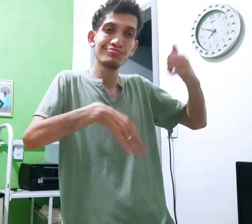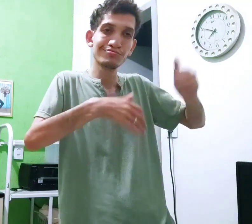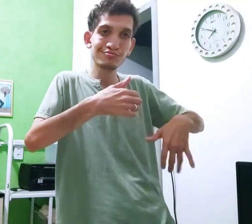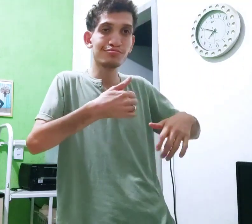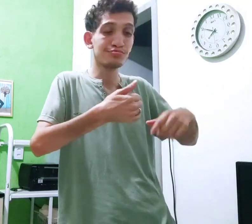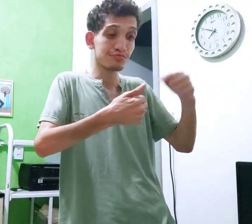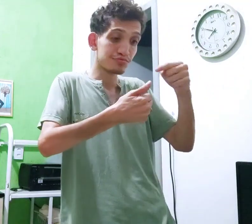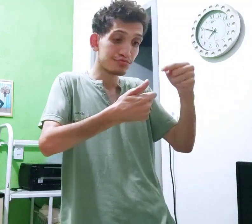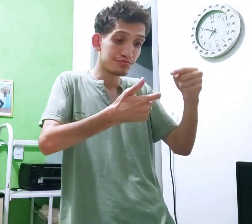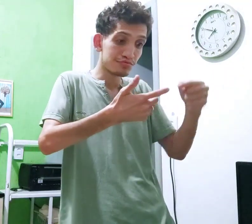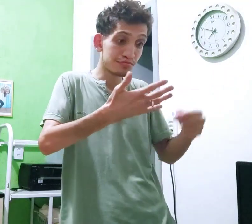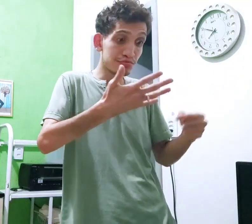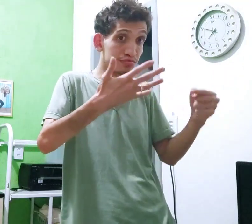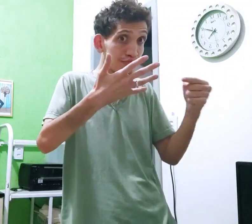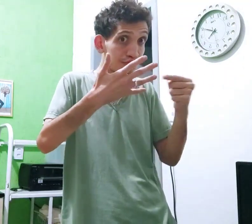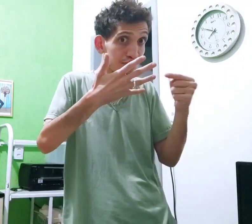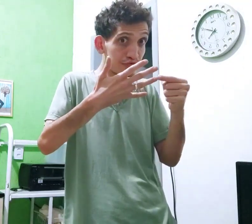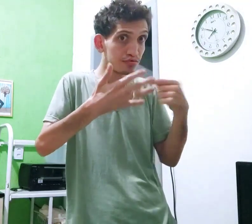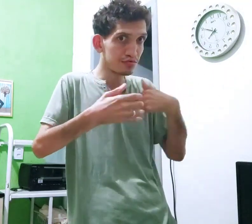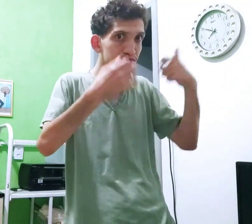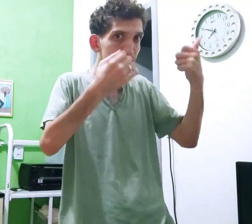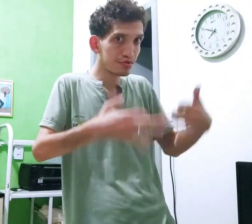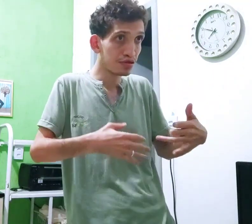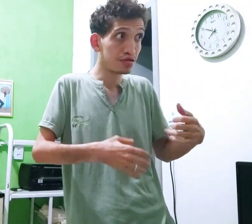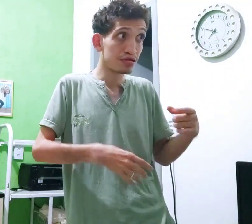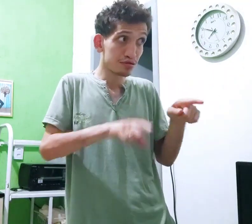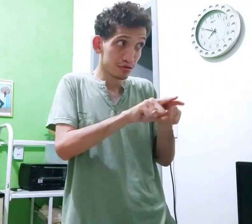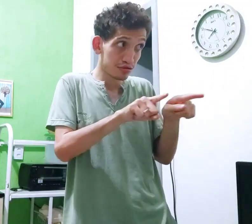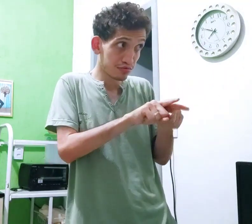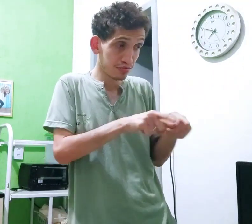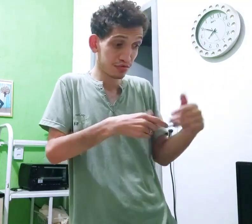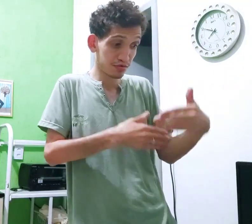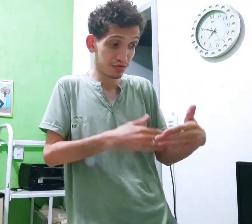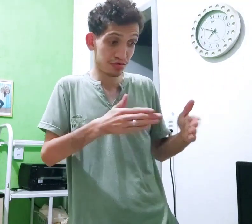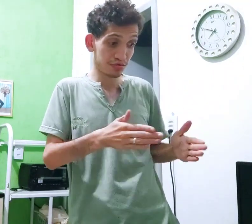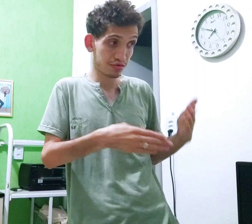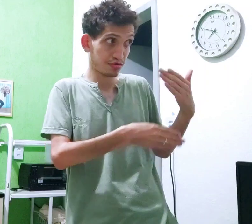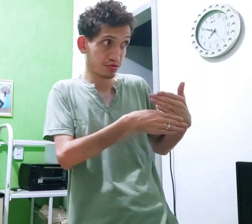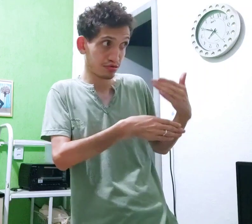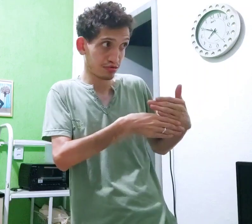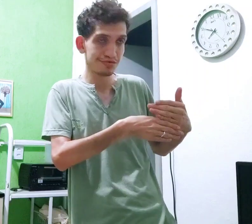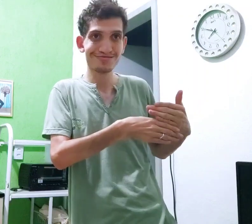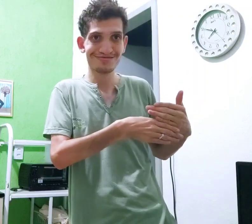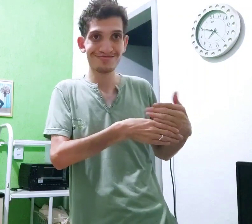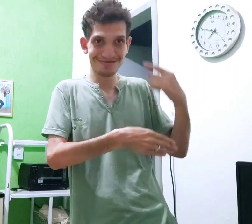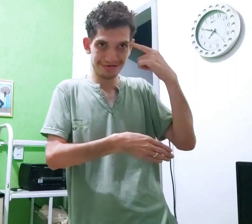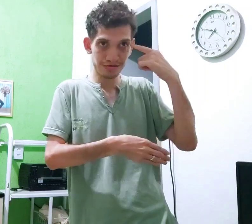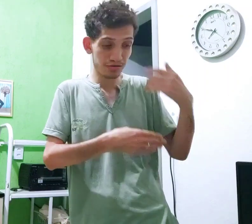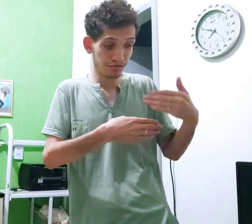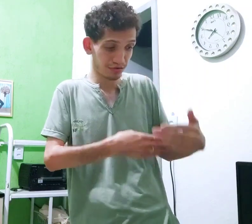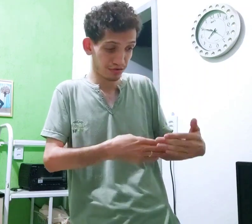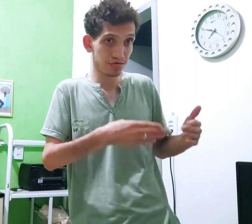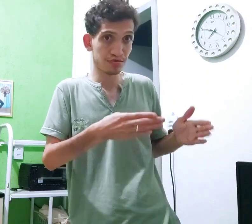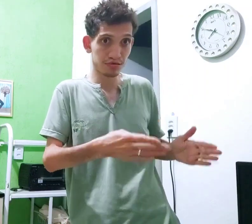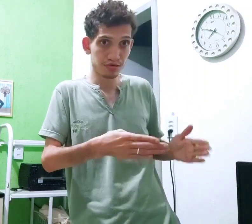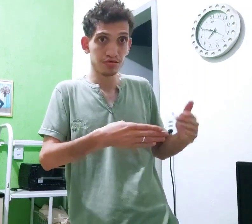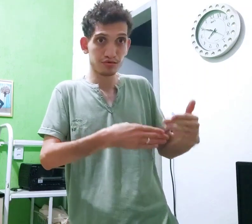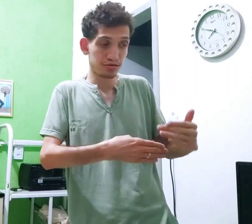pergunta Eu expliquei Cada item Um item explicar E também tesouro Viu?